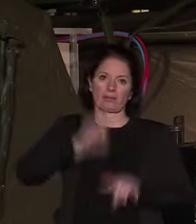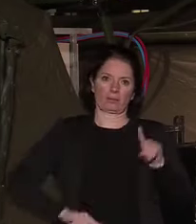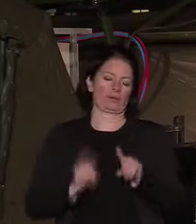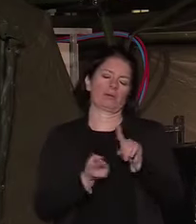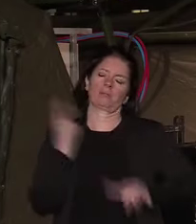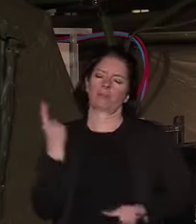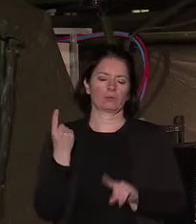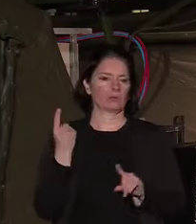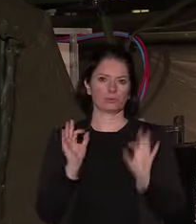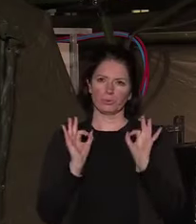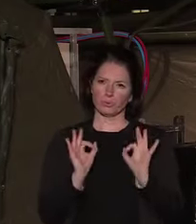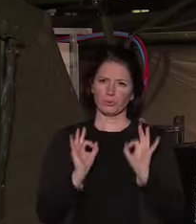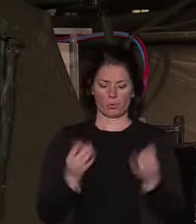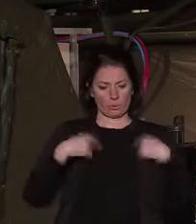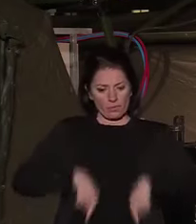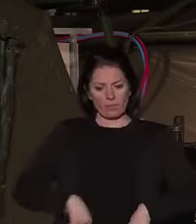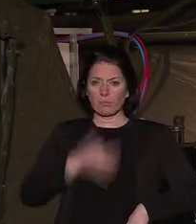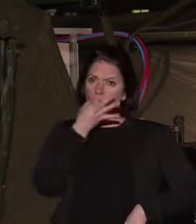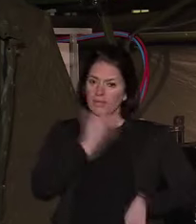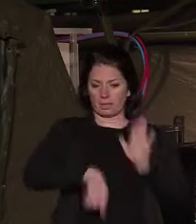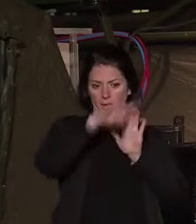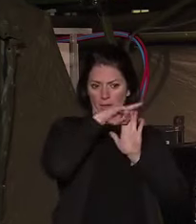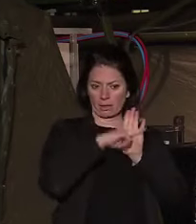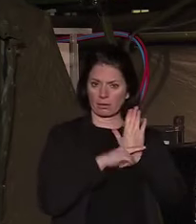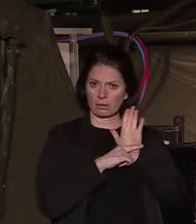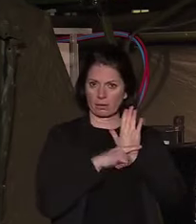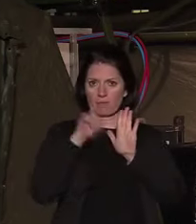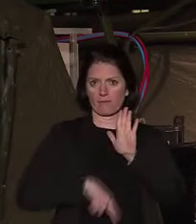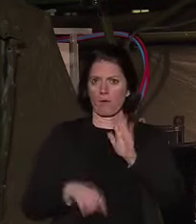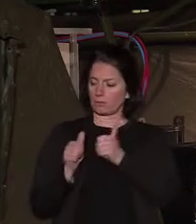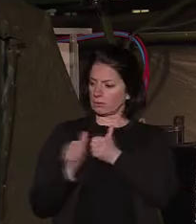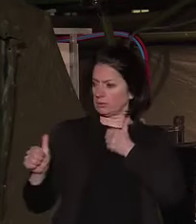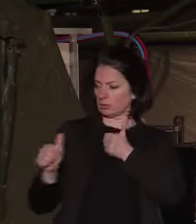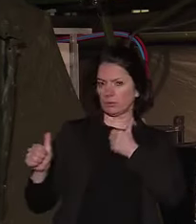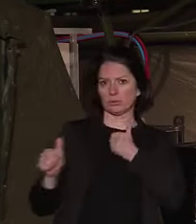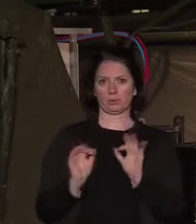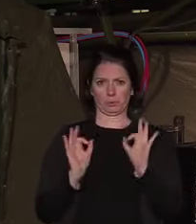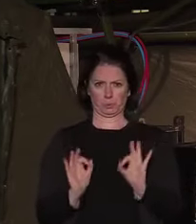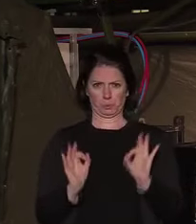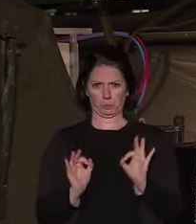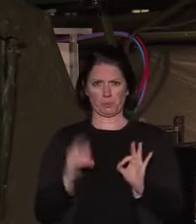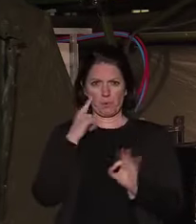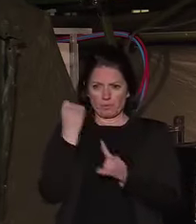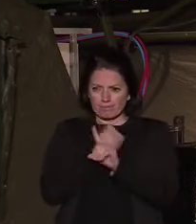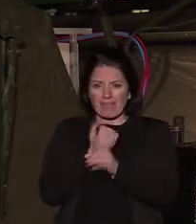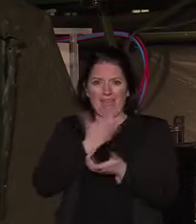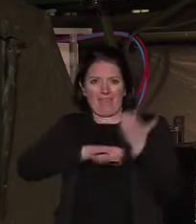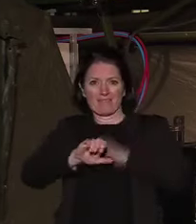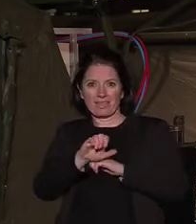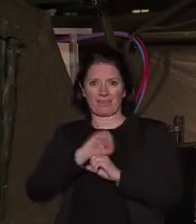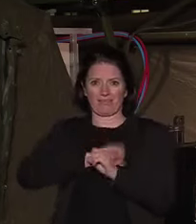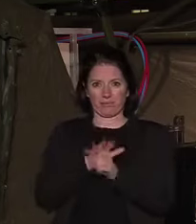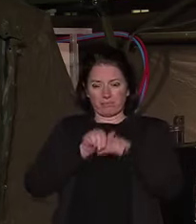par le gouvernement, en réduisant les contacts, en luttant contre la propagation du virus.